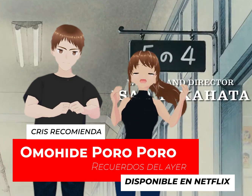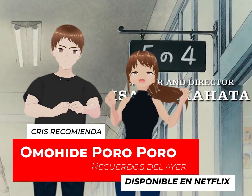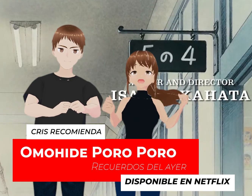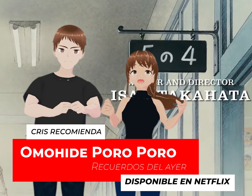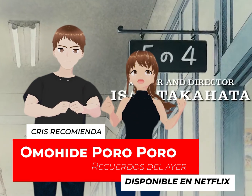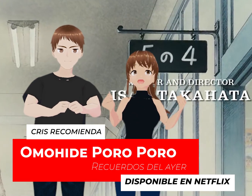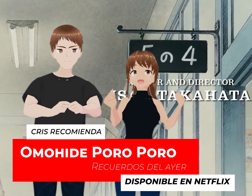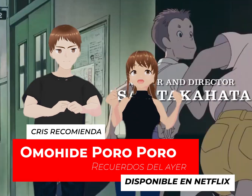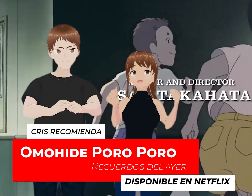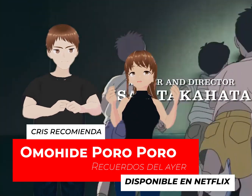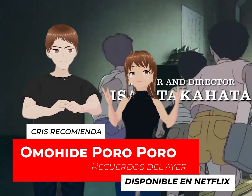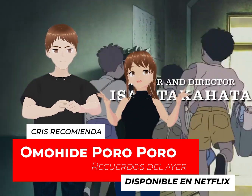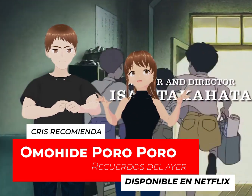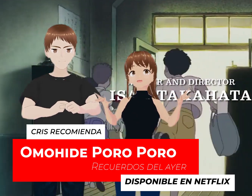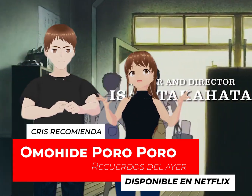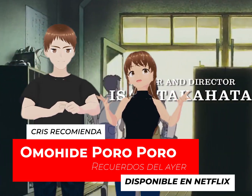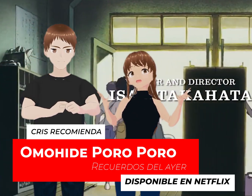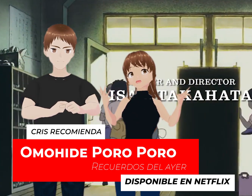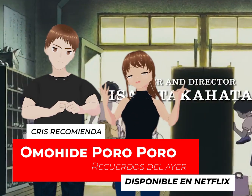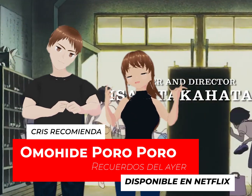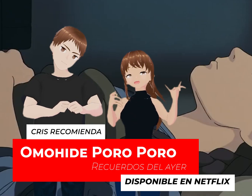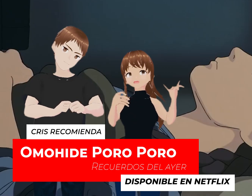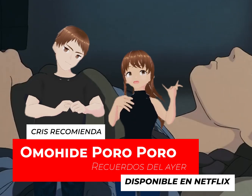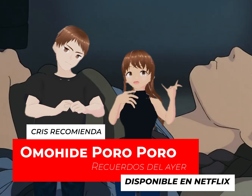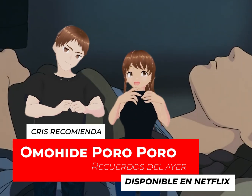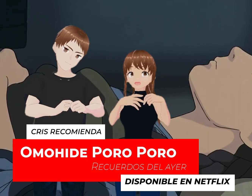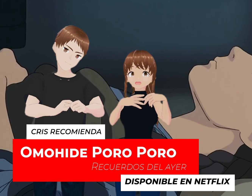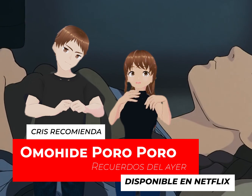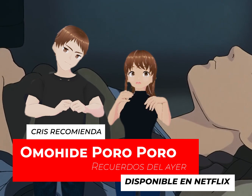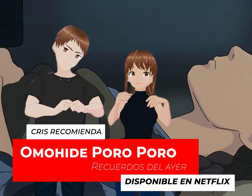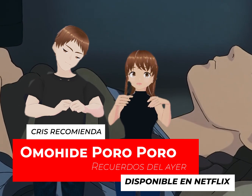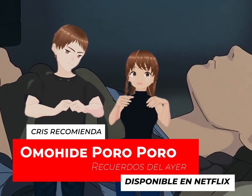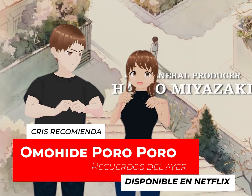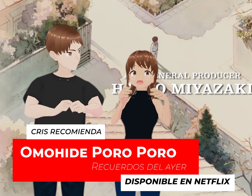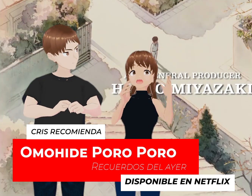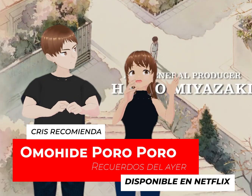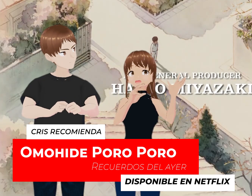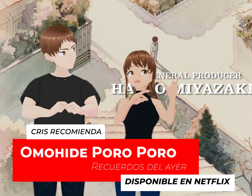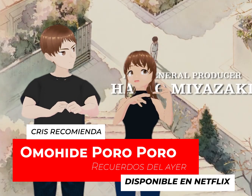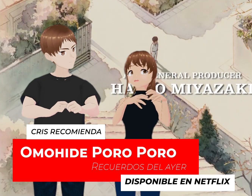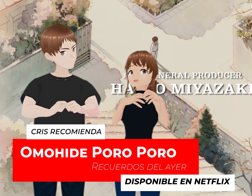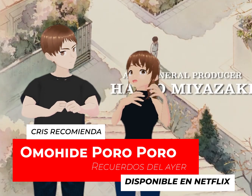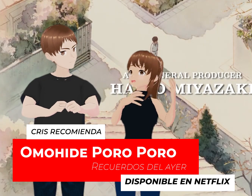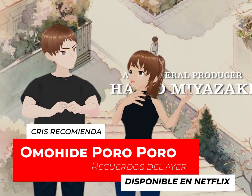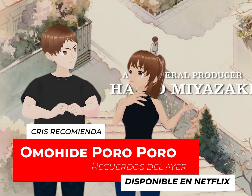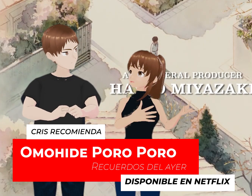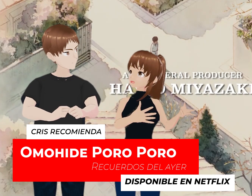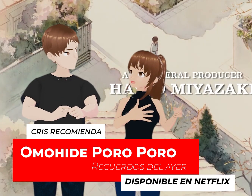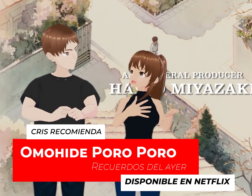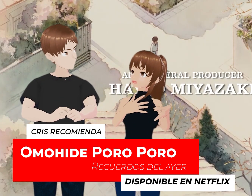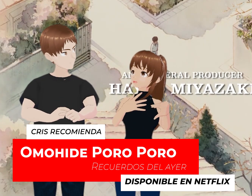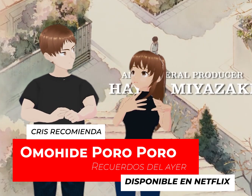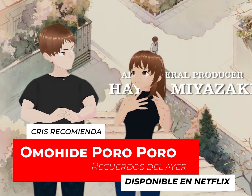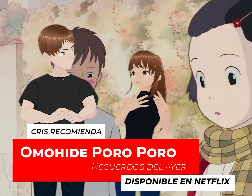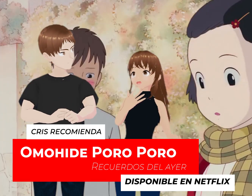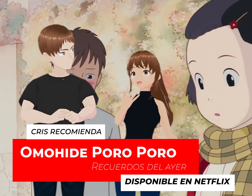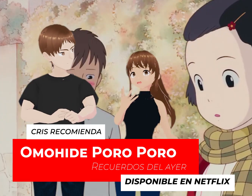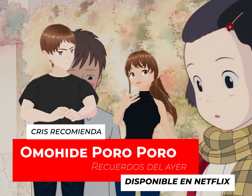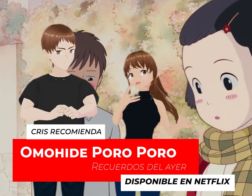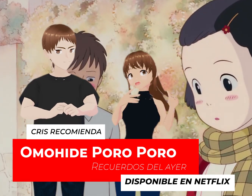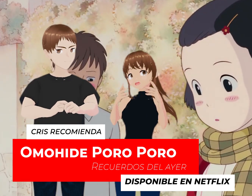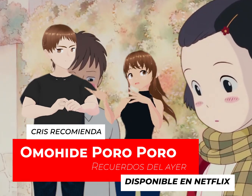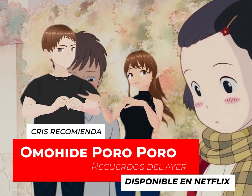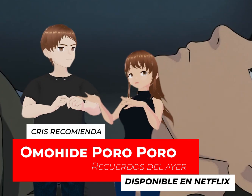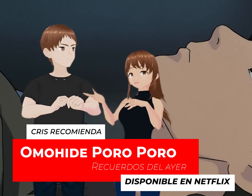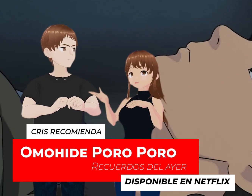Y me llamó la atención esto Que hablan de la menstruación Y cómo en esa época Pues